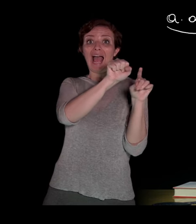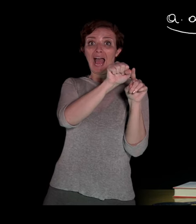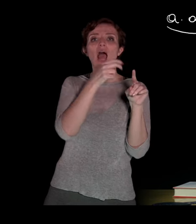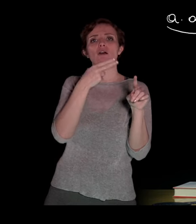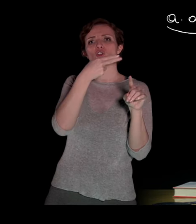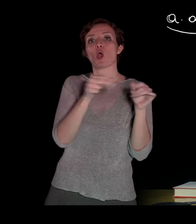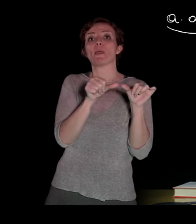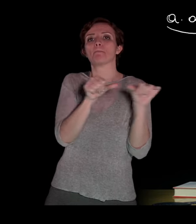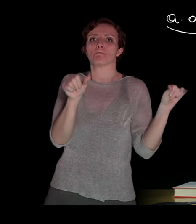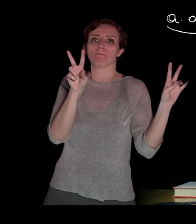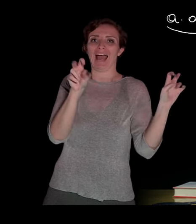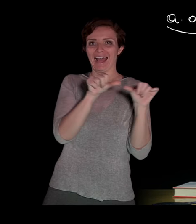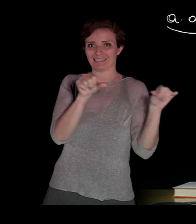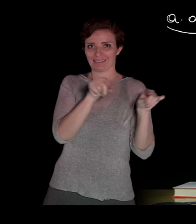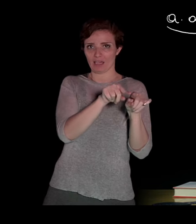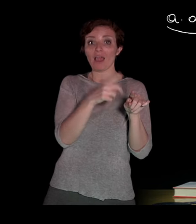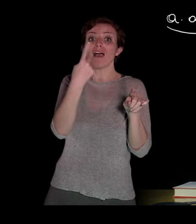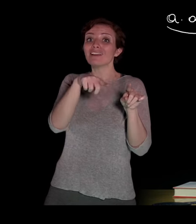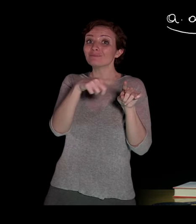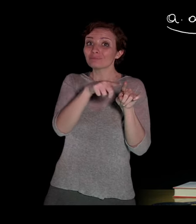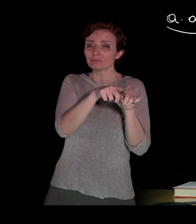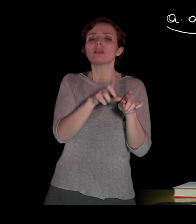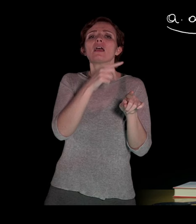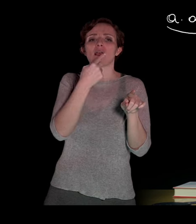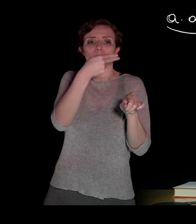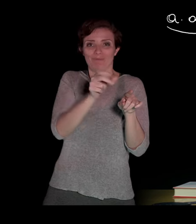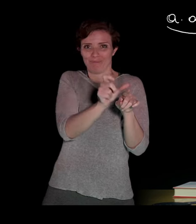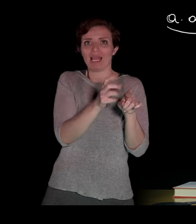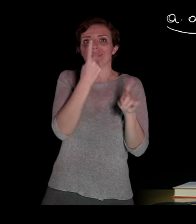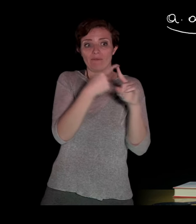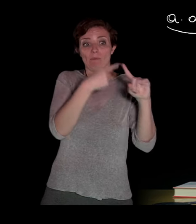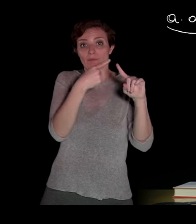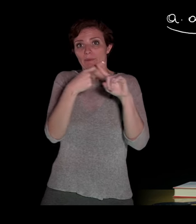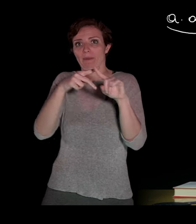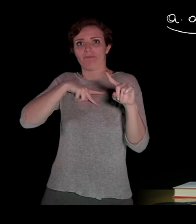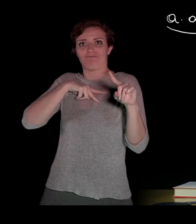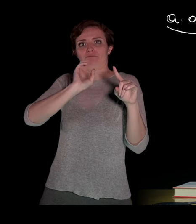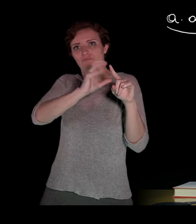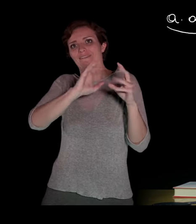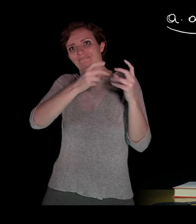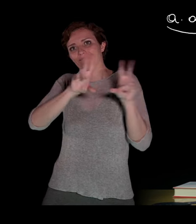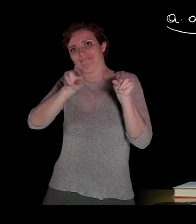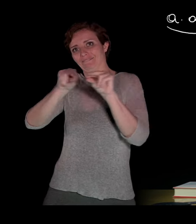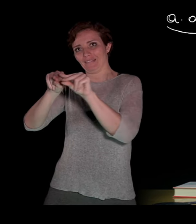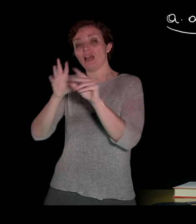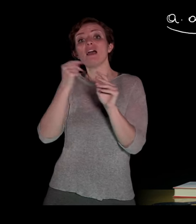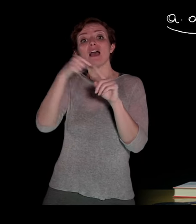base and indicates that the factor is multiplied by itself, and n is called the exponent,